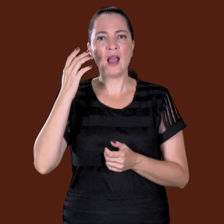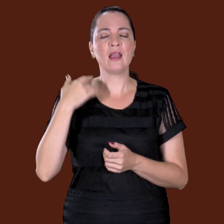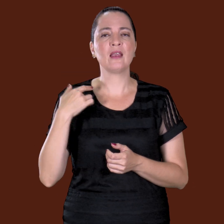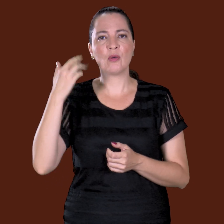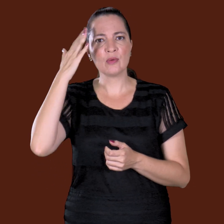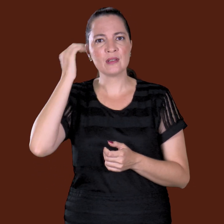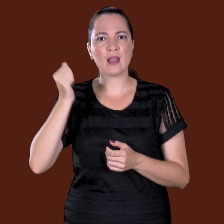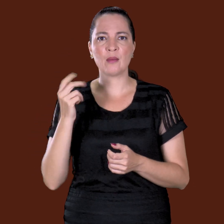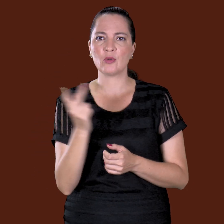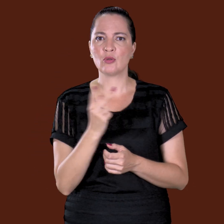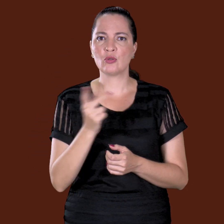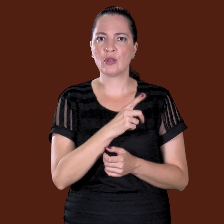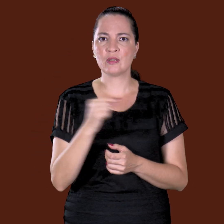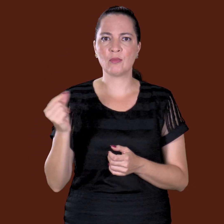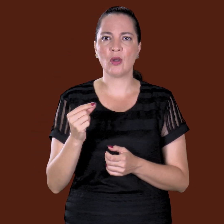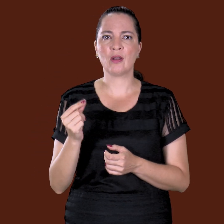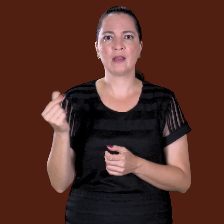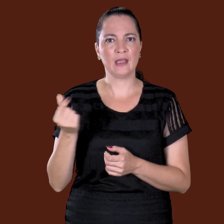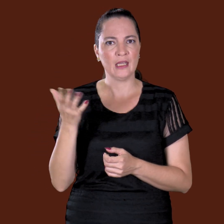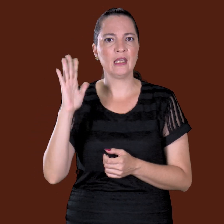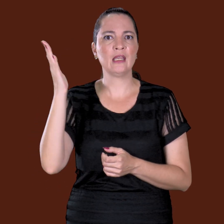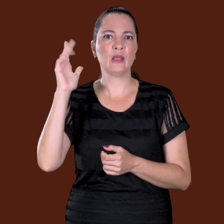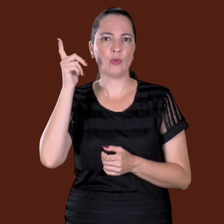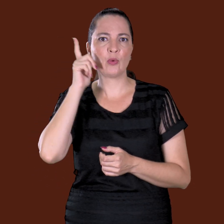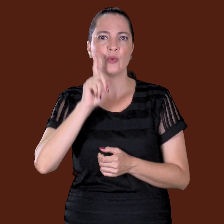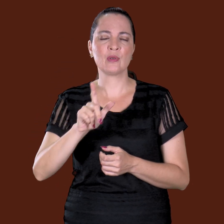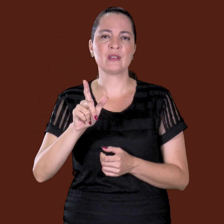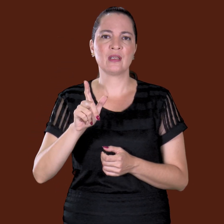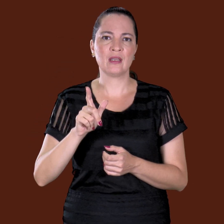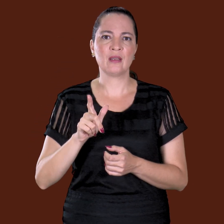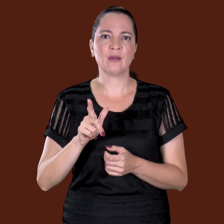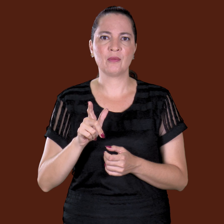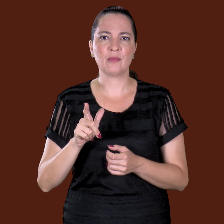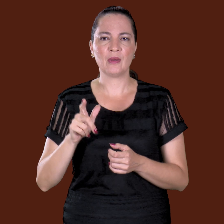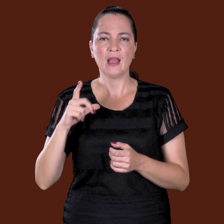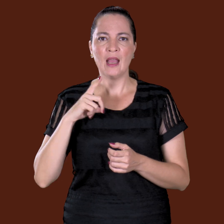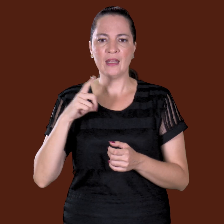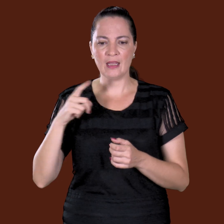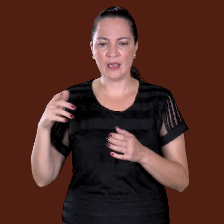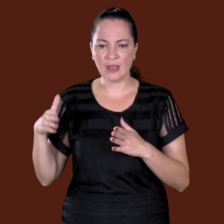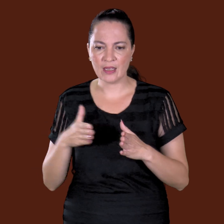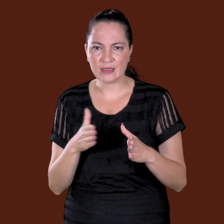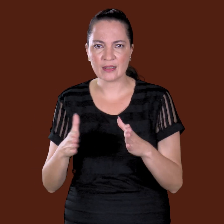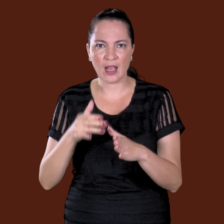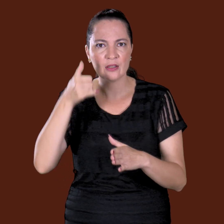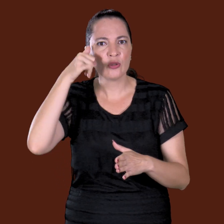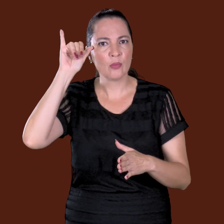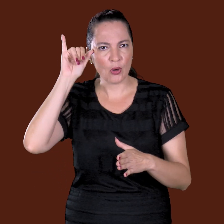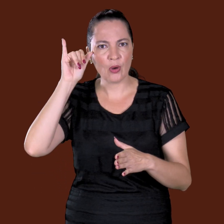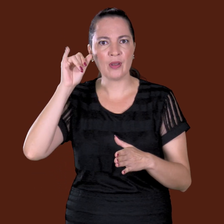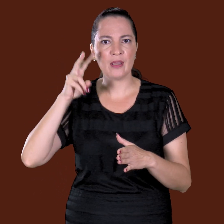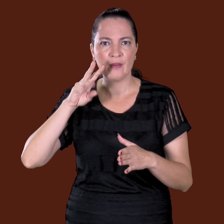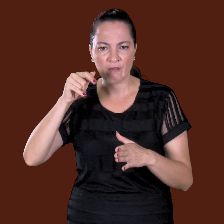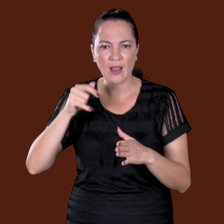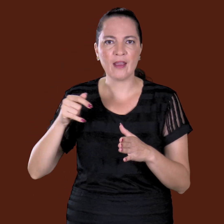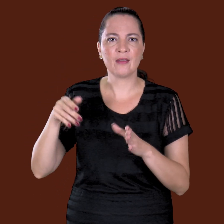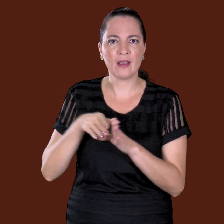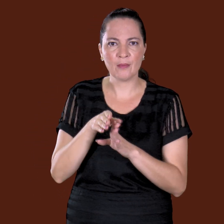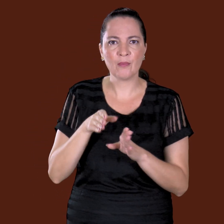Aí sei que eles foram embora, ficaram ricos, caramba, conheci lá o lugar demais, sei lá. A estrada do Boixo sai lá nesse lajeiro, na